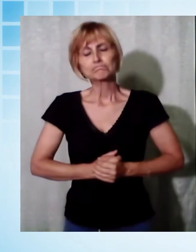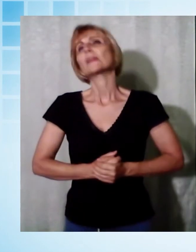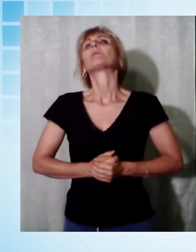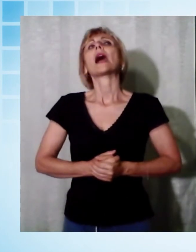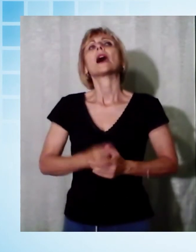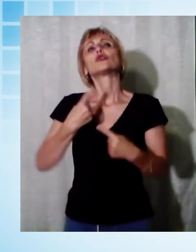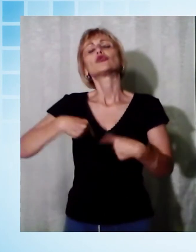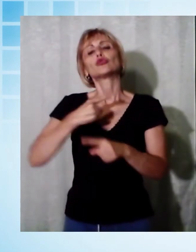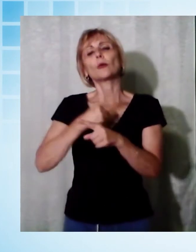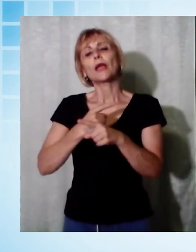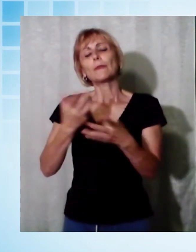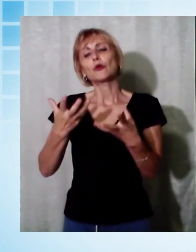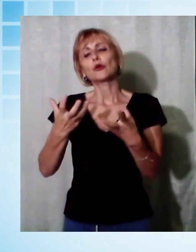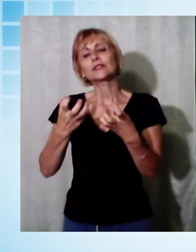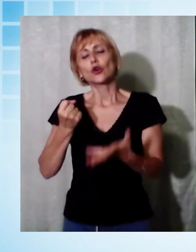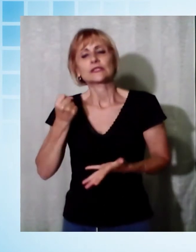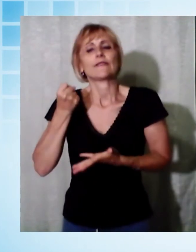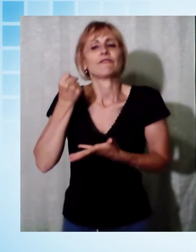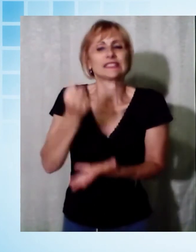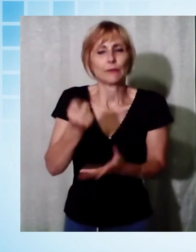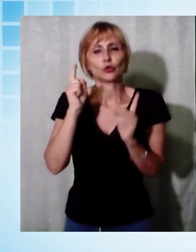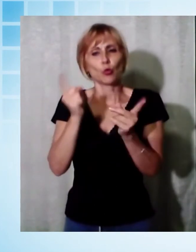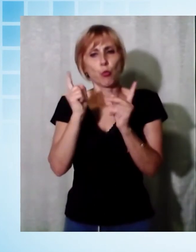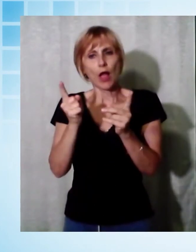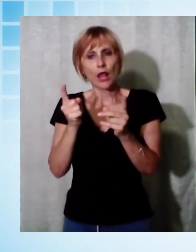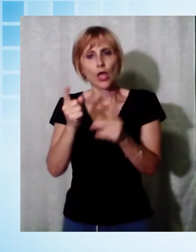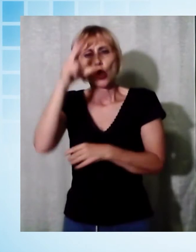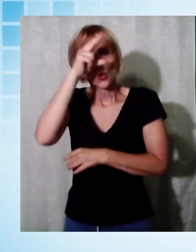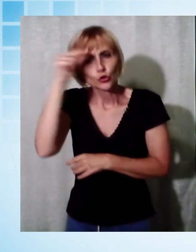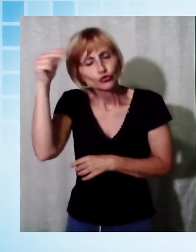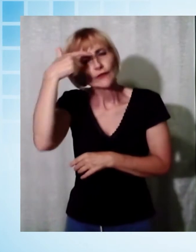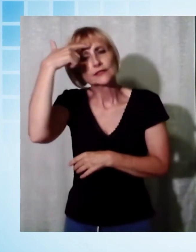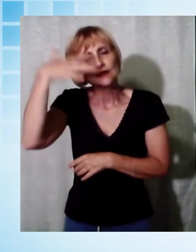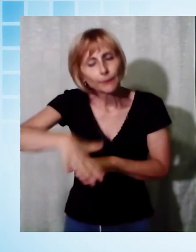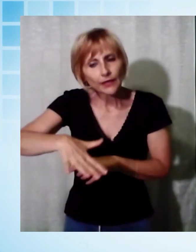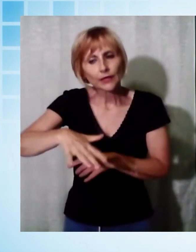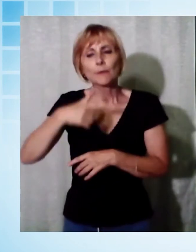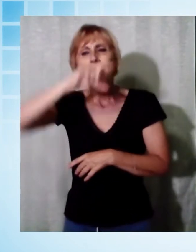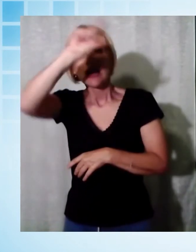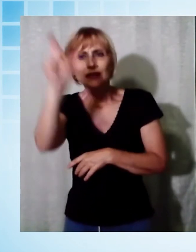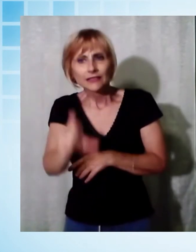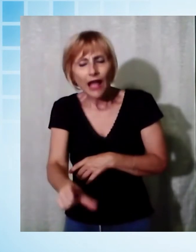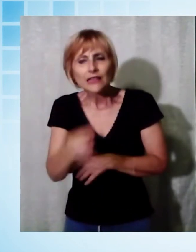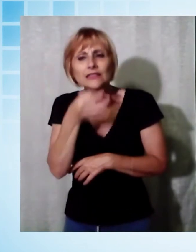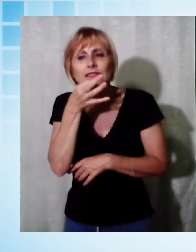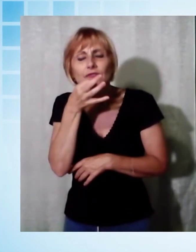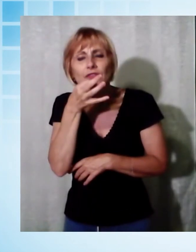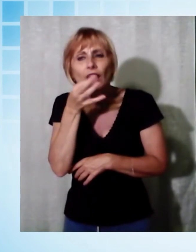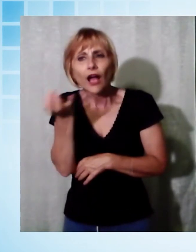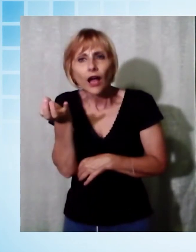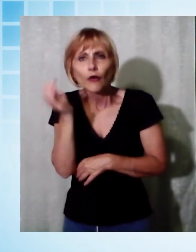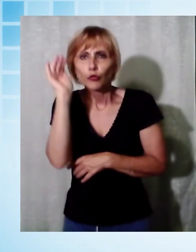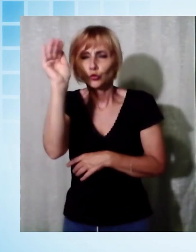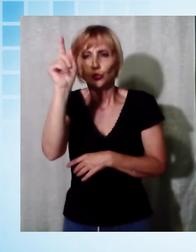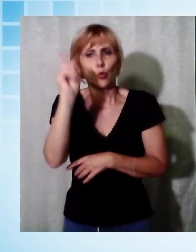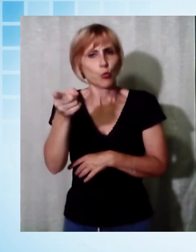indispensabili in un contesto economico altamente competitivo, il Paese è destinato alla deriva. Chi è già all'orizzonte